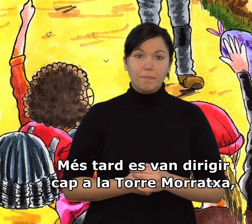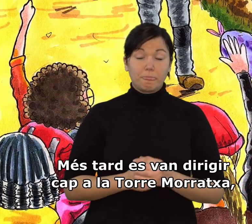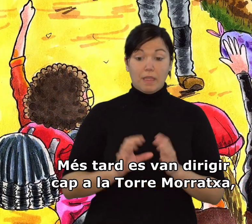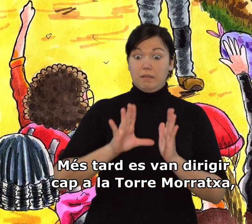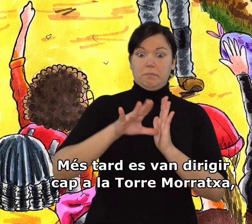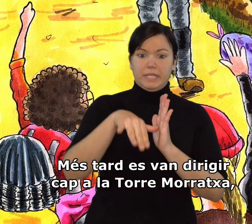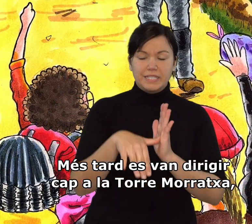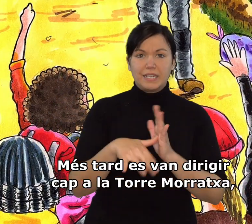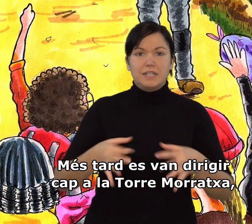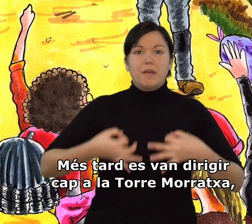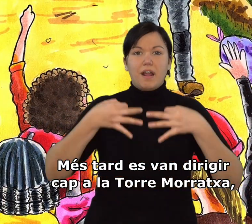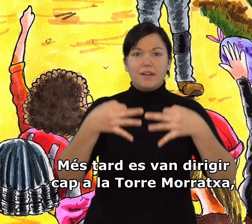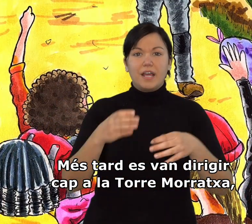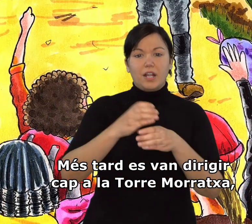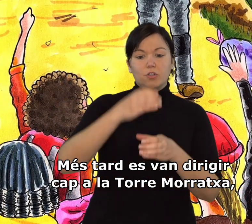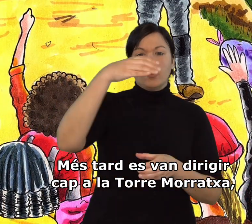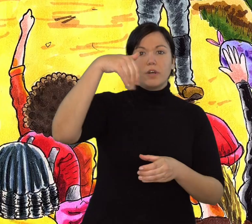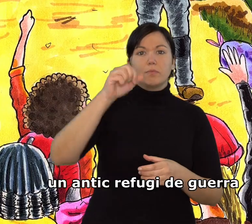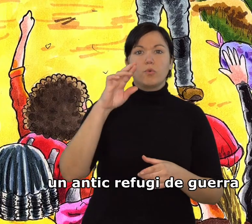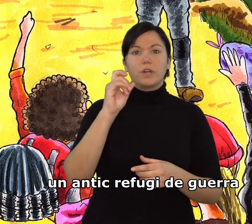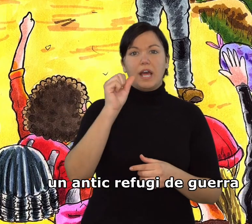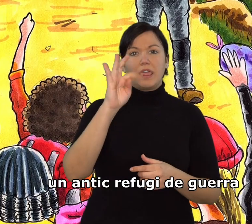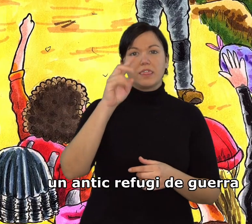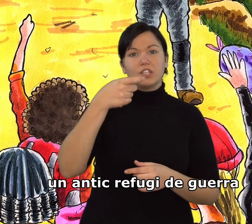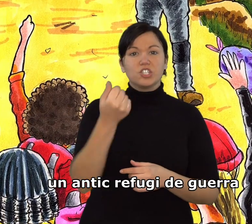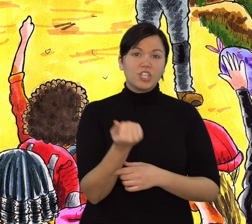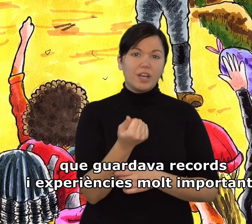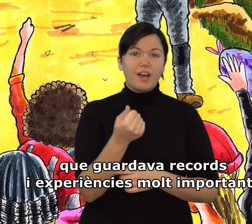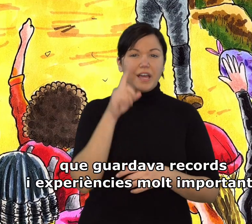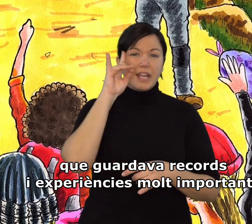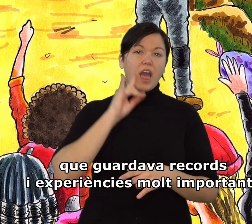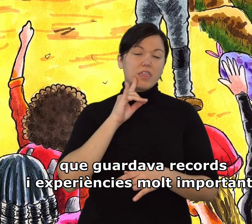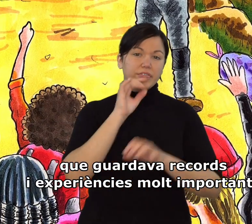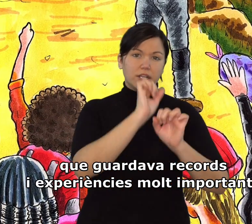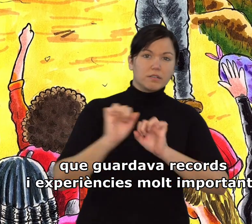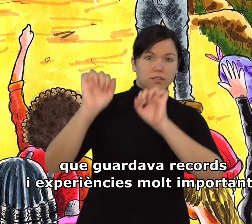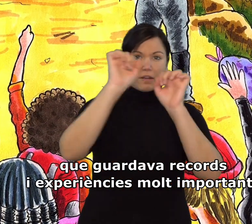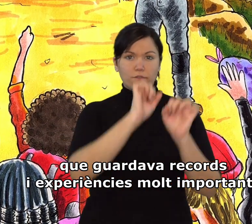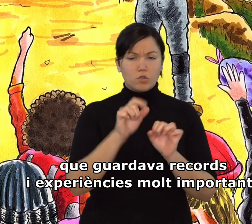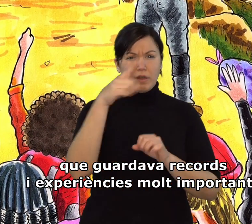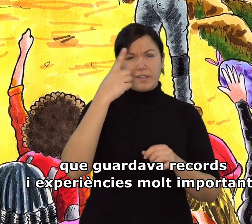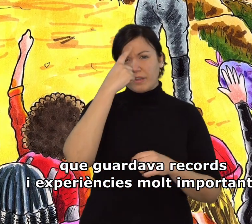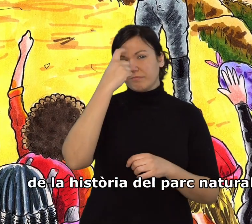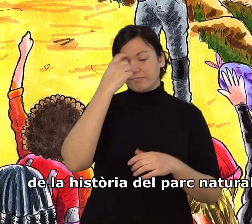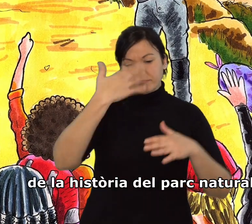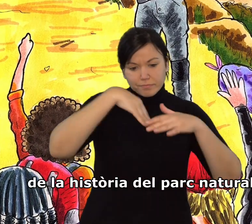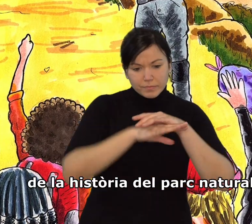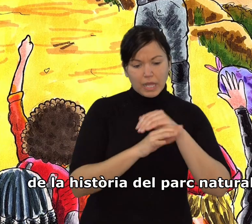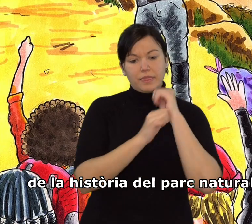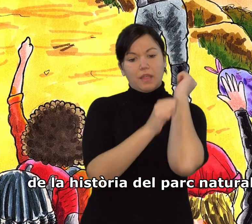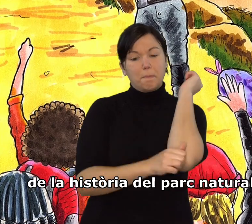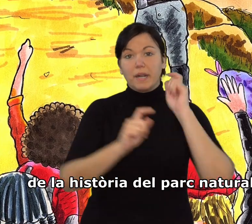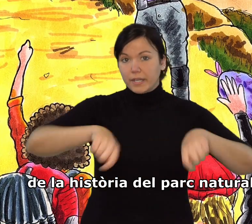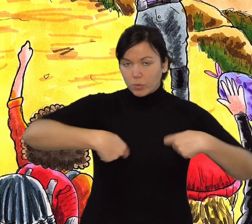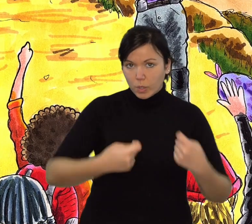Més tard es van dirigir cap a la Torre Morratxa, un antic refugi de guerra que guardava records i experiències molt importants de la història del